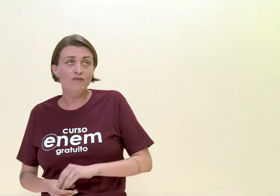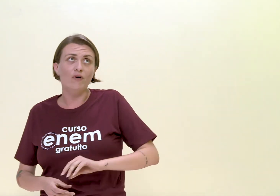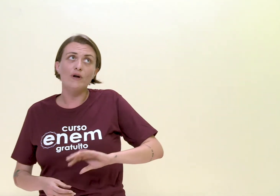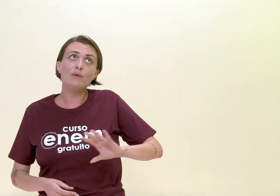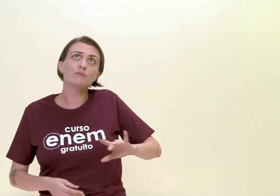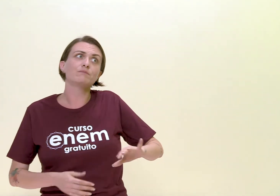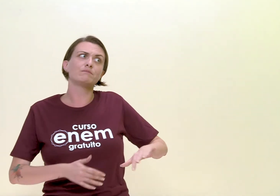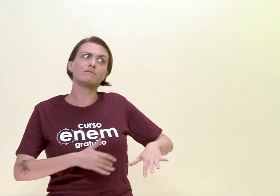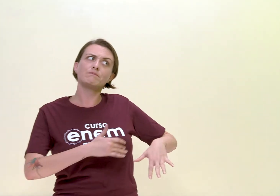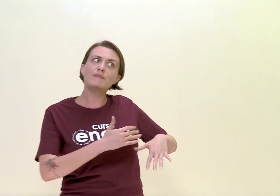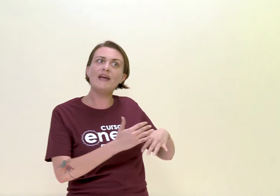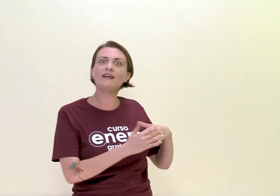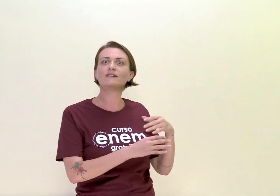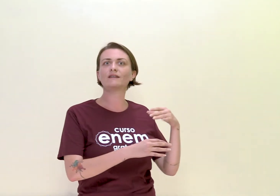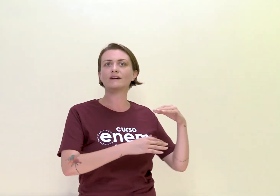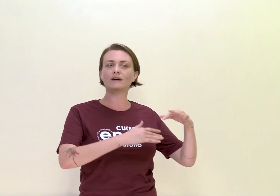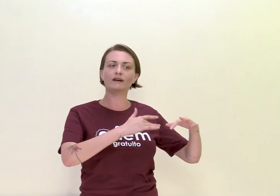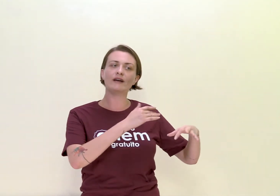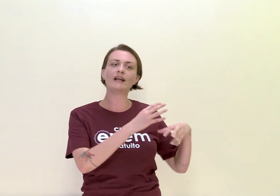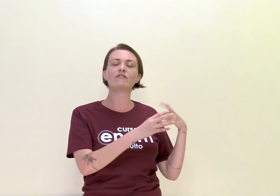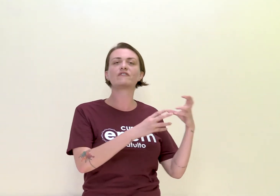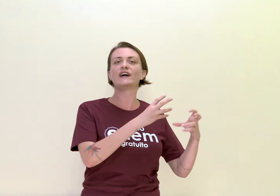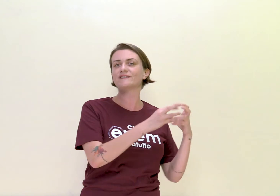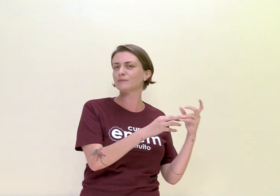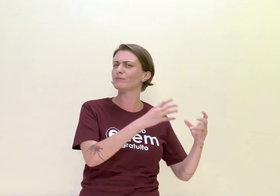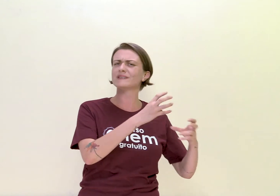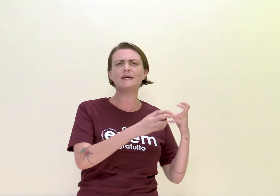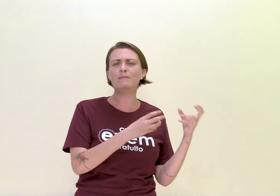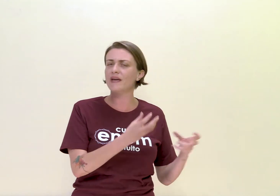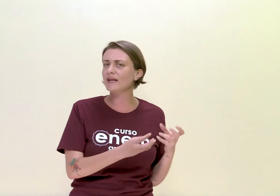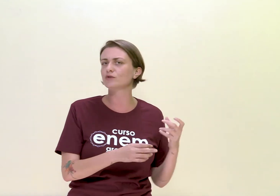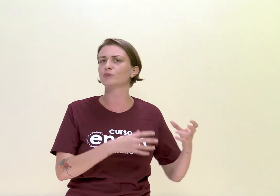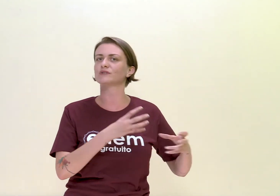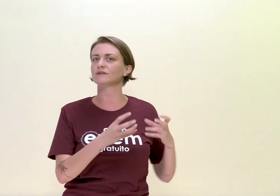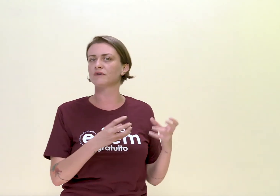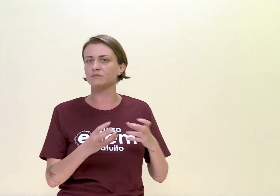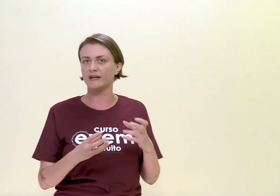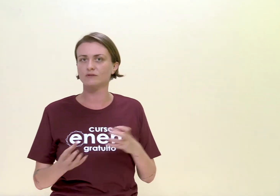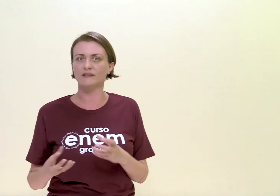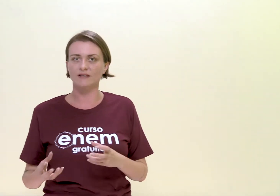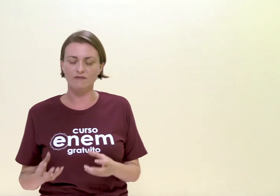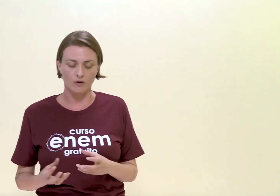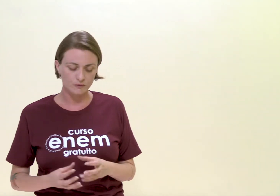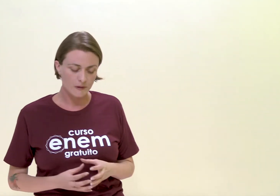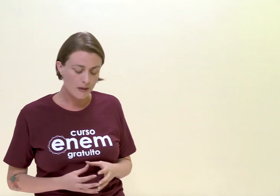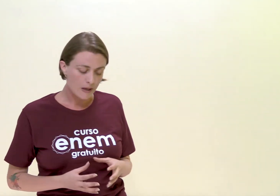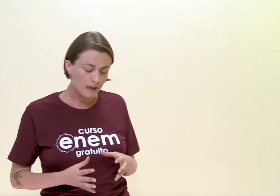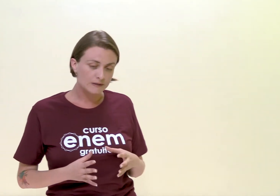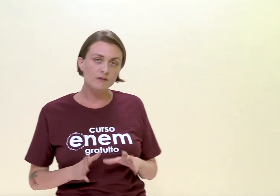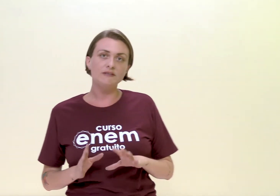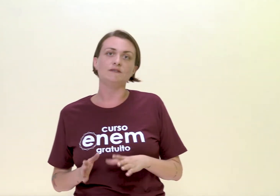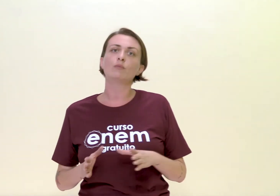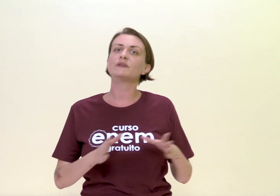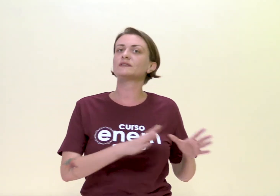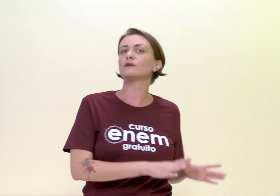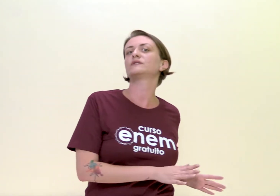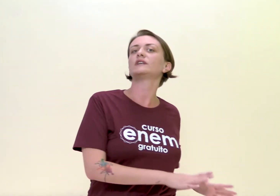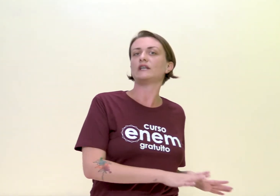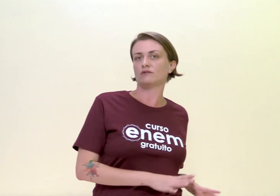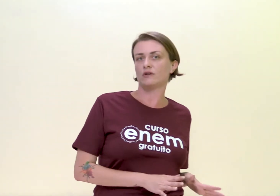foram bem relevantes para o pensamento, para o desenvolvimento dessa revolta. Então, assim, vamos pensar no seguinte.